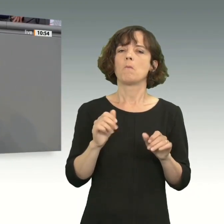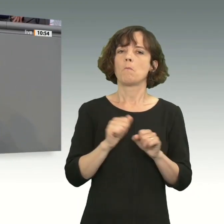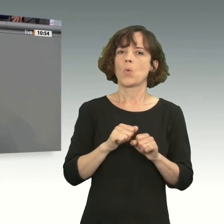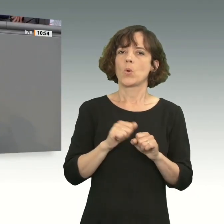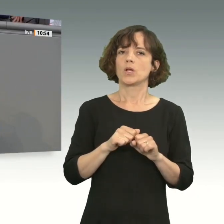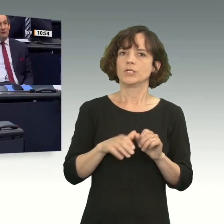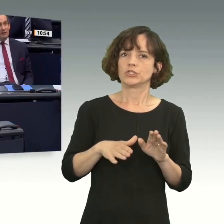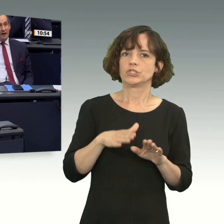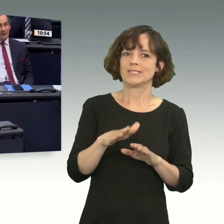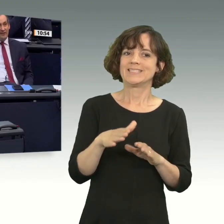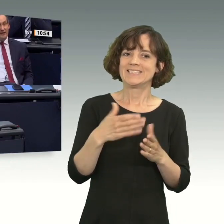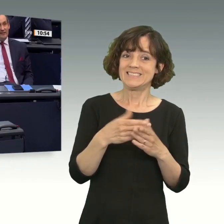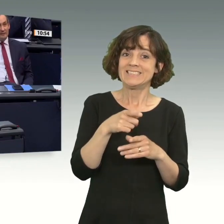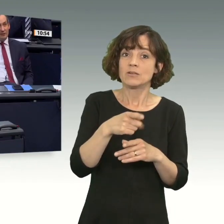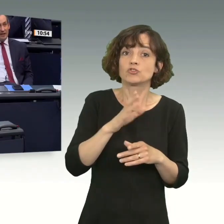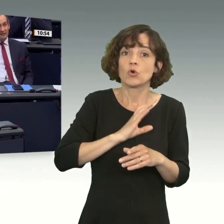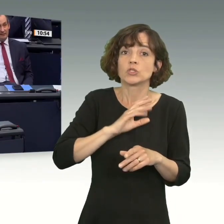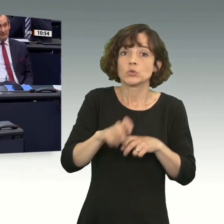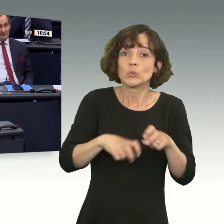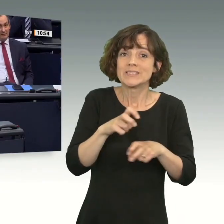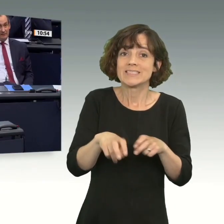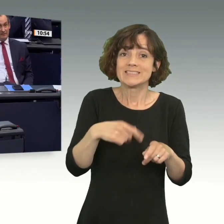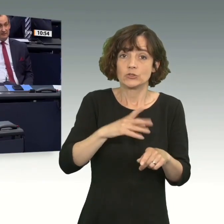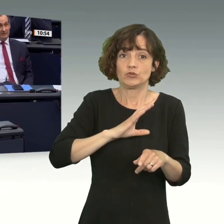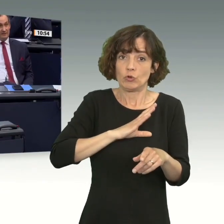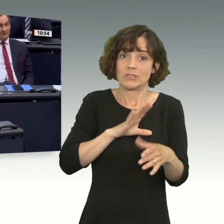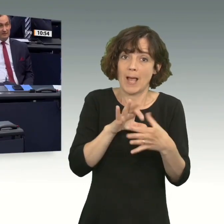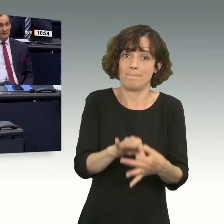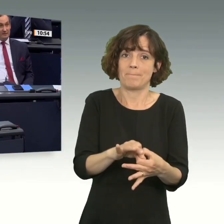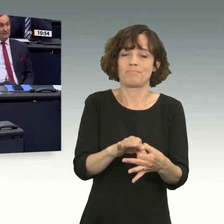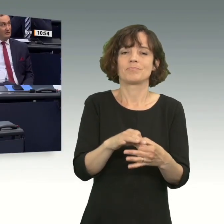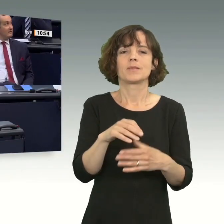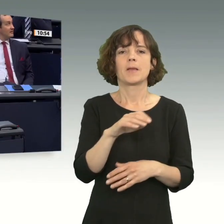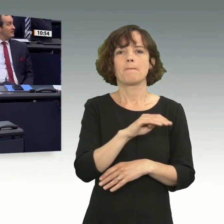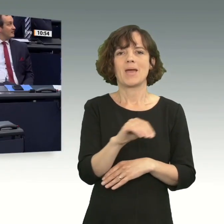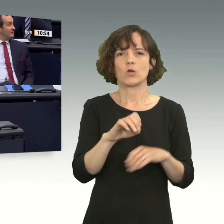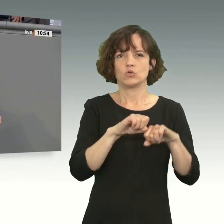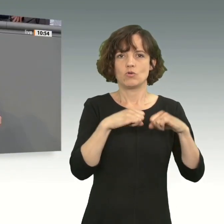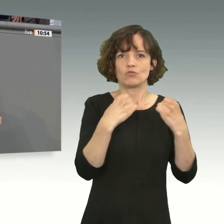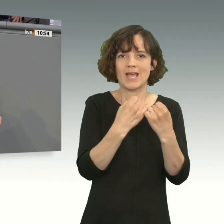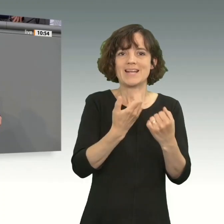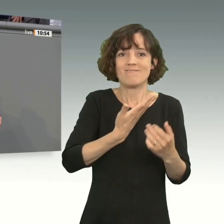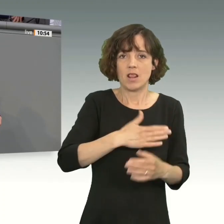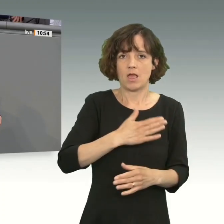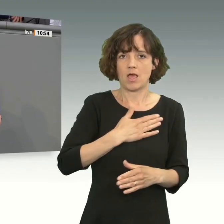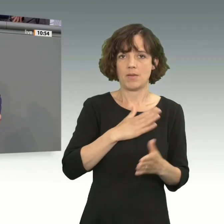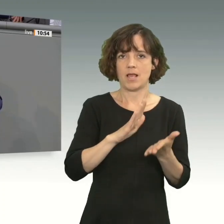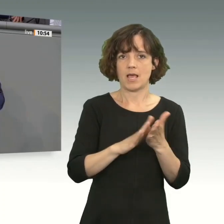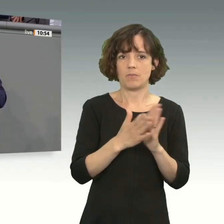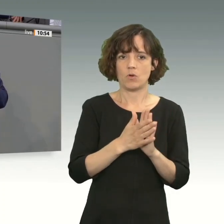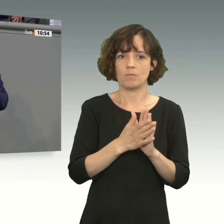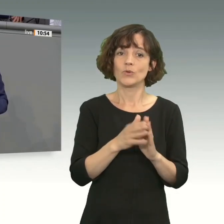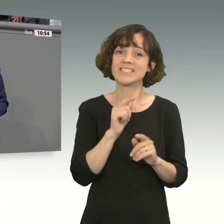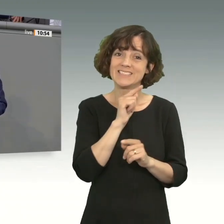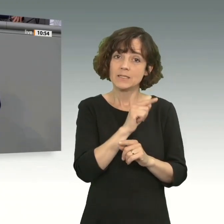Und das ist, glaube ich, wichtig, dass wir das nutzen. Das ist wichtig, dass wir das nutzen. Und die Mercosur-Staaten wollen das Abkommen. Und sie